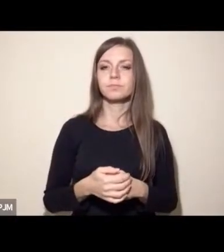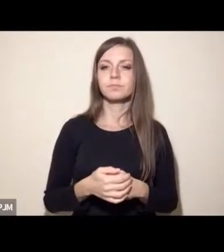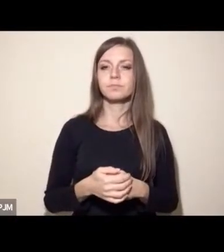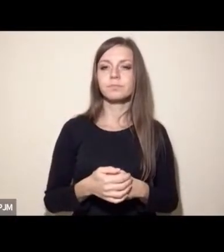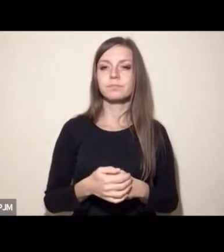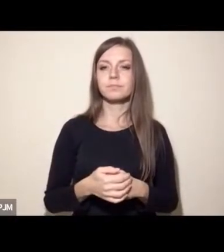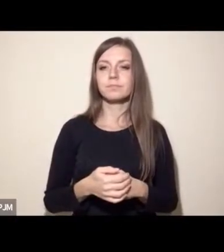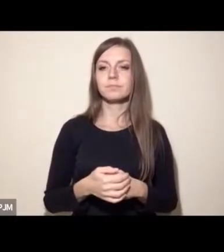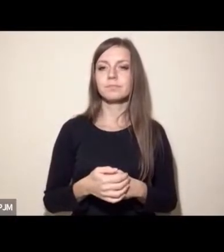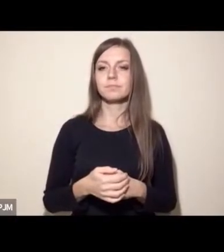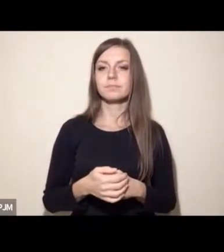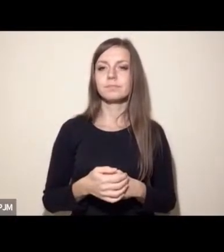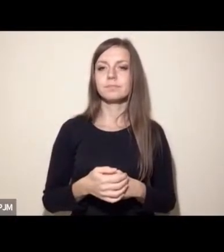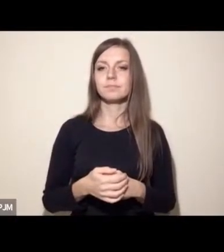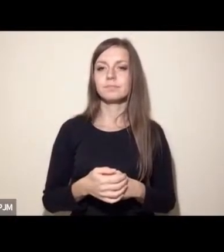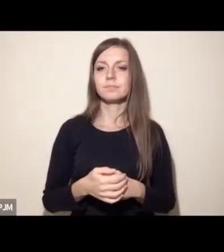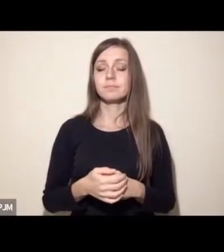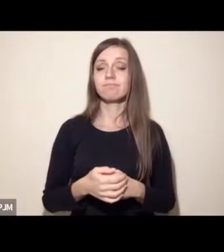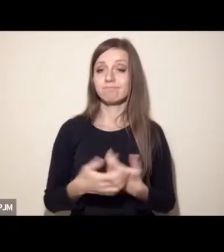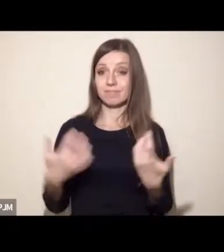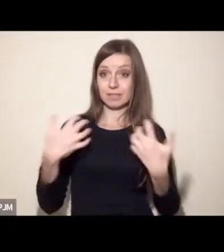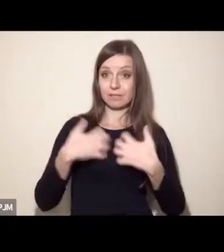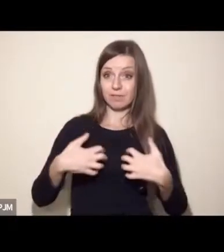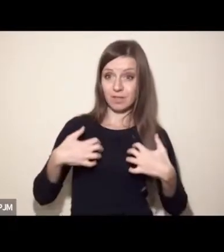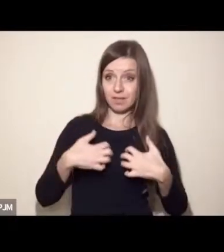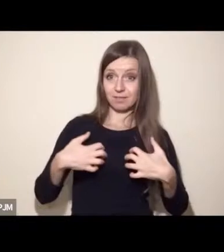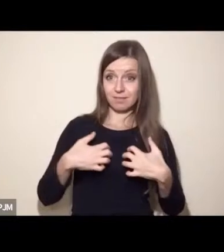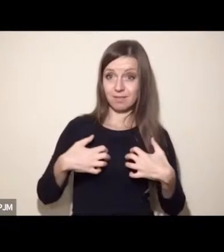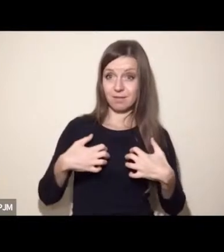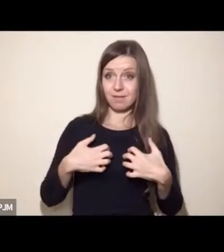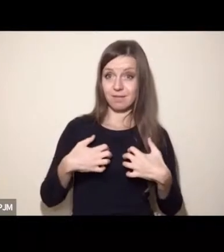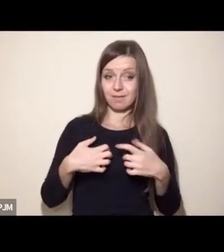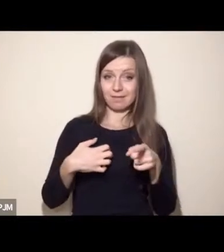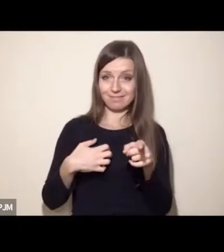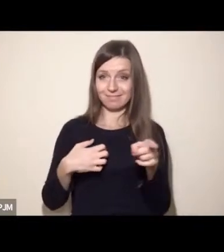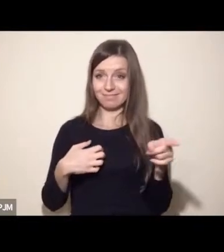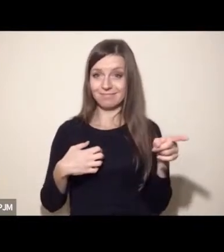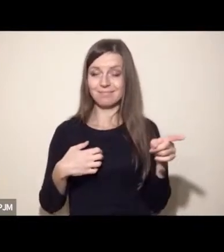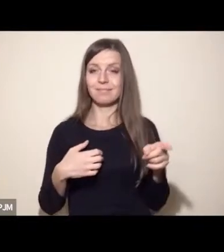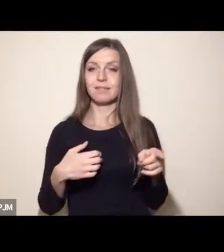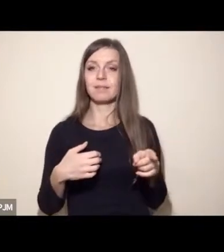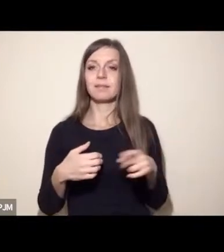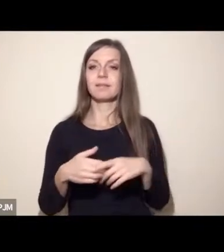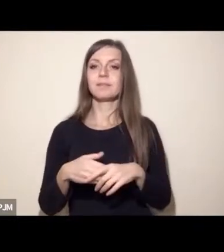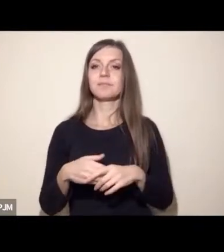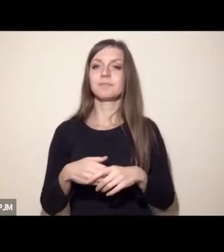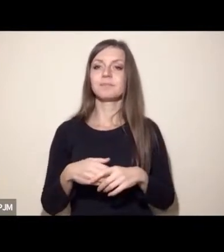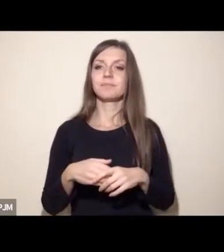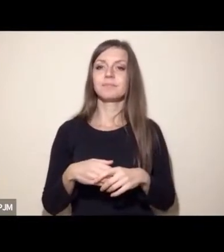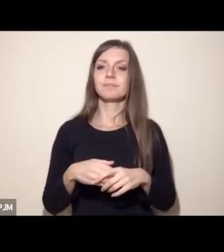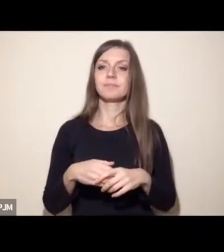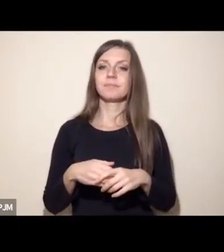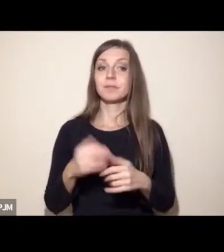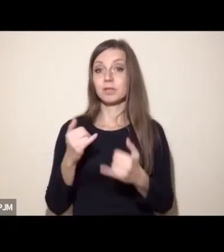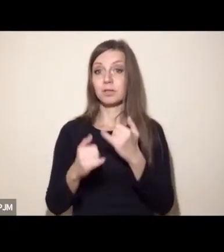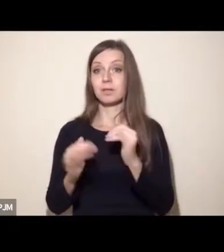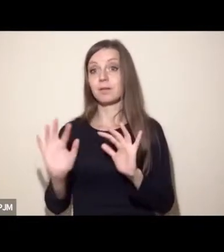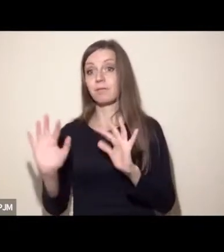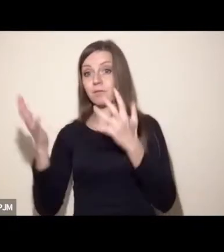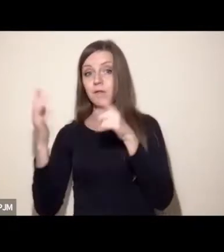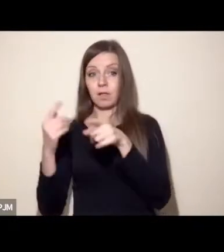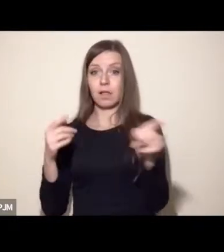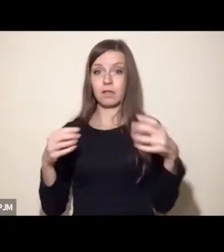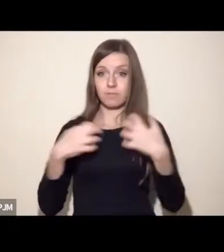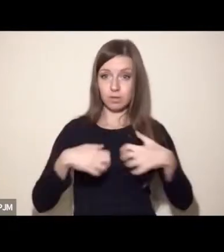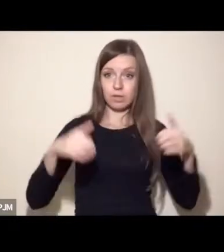fakcie, że same zwierzęta pozaludzkie, czyli beneficjenci owej przyszłej, ewentualnej rewolucji nie mogą się